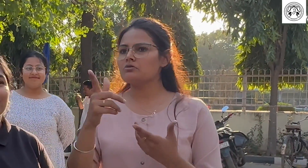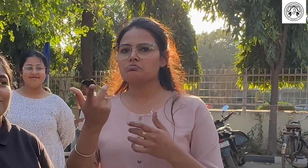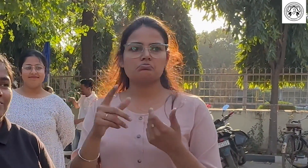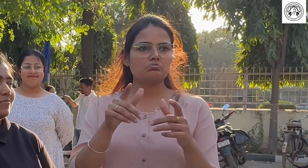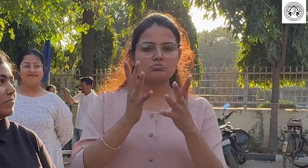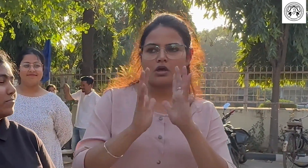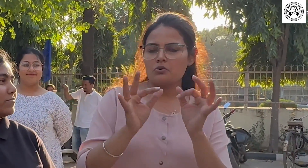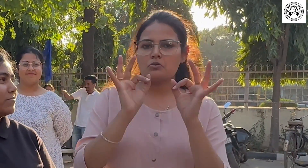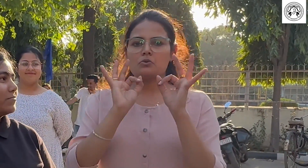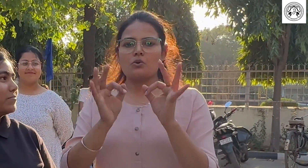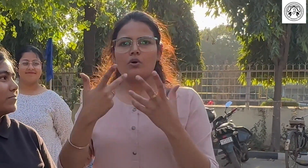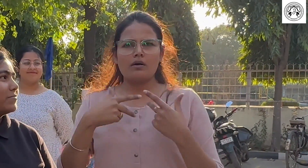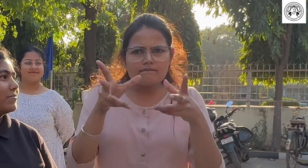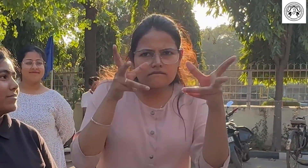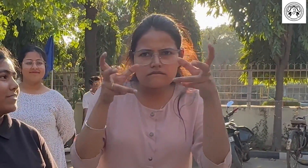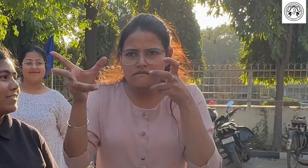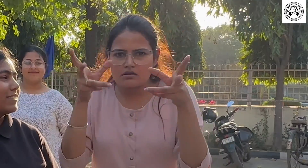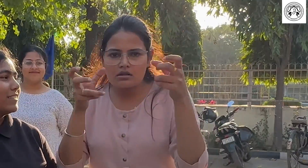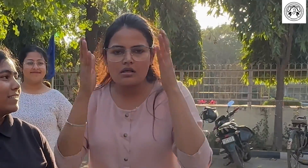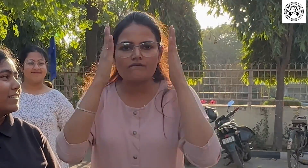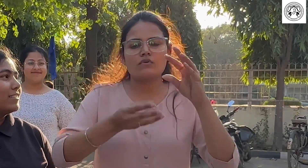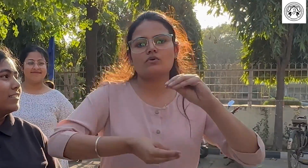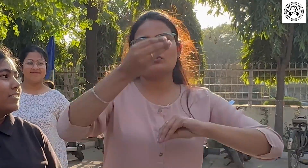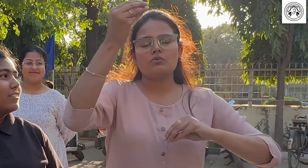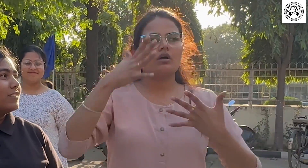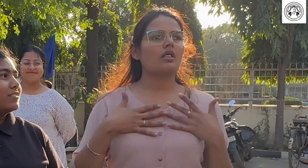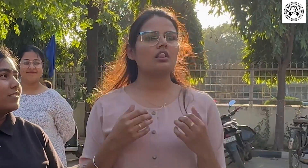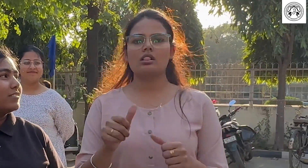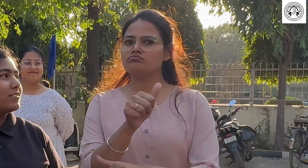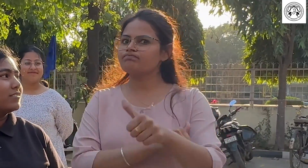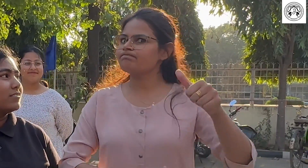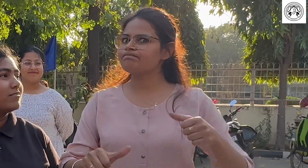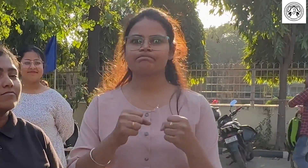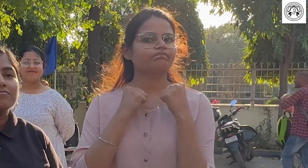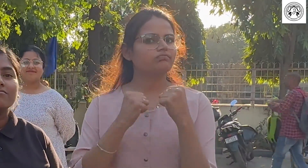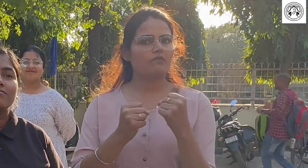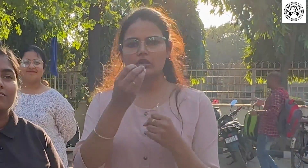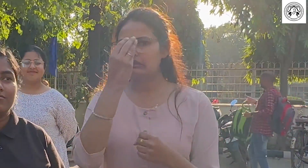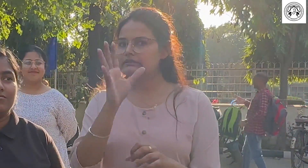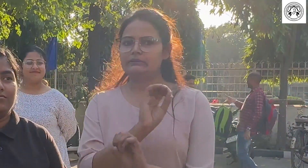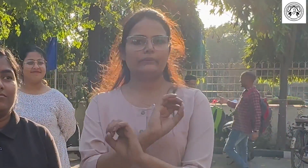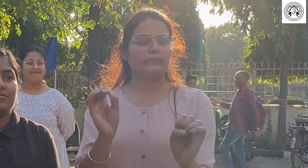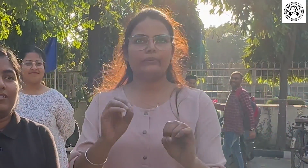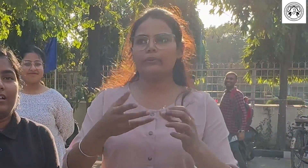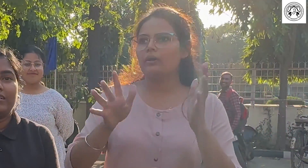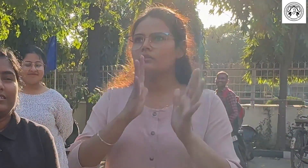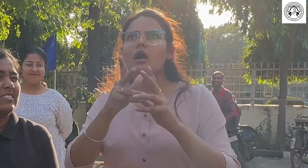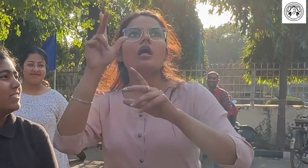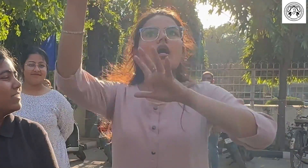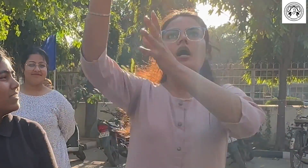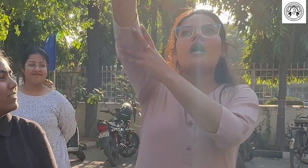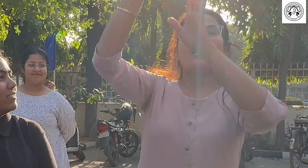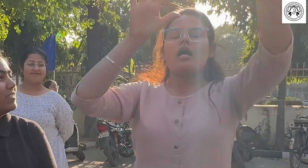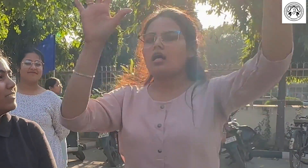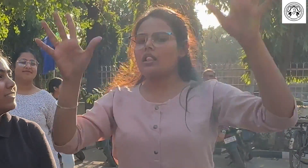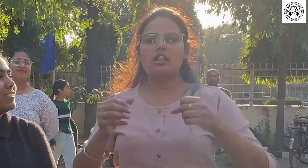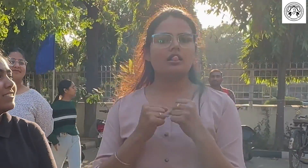किया हमने देखा कि डेफ बच्चों ने बहुत अच्छे साइन किया और उनकी इसेप्टिव स्कील्स पी बढ़ रही है यह इजी नहीं है बहुत डिफिकल्ट है साइन